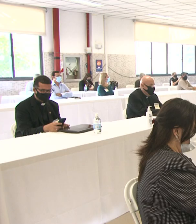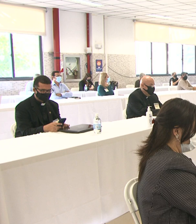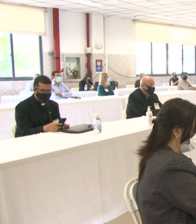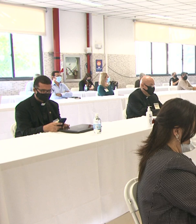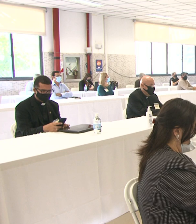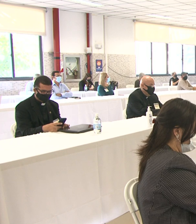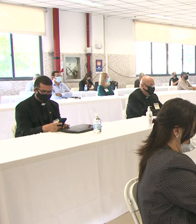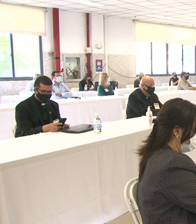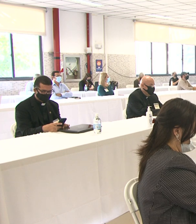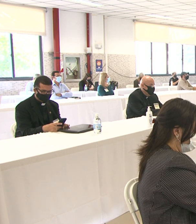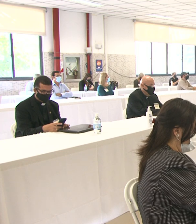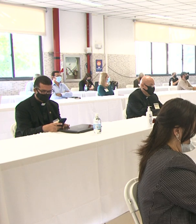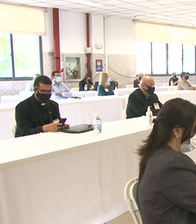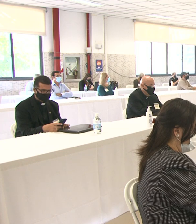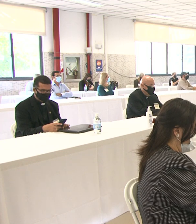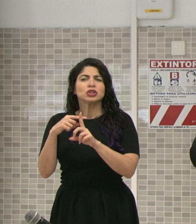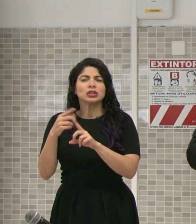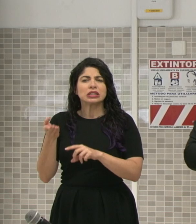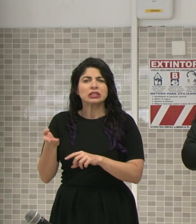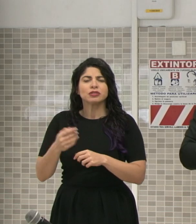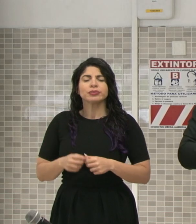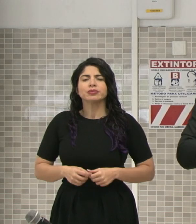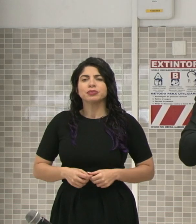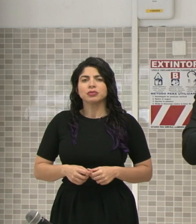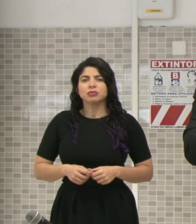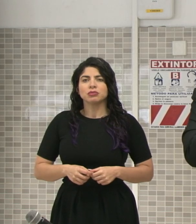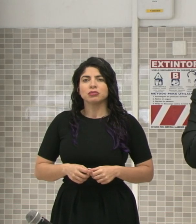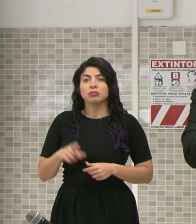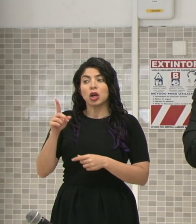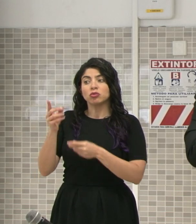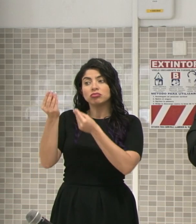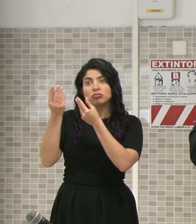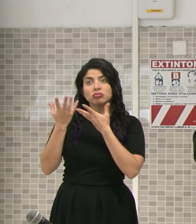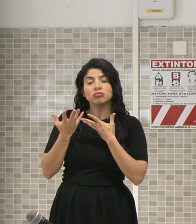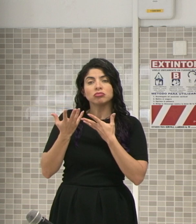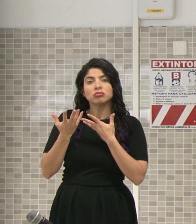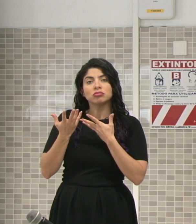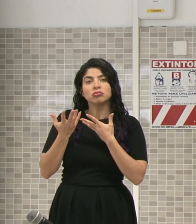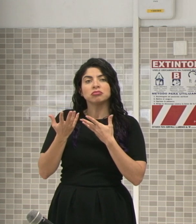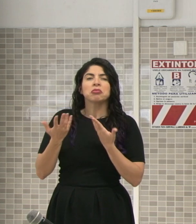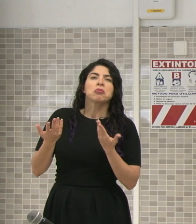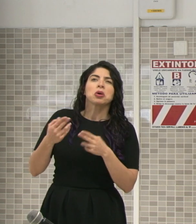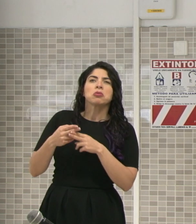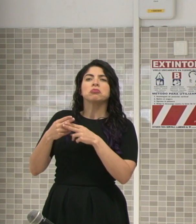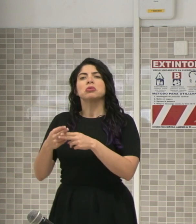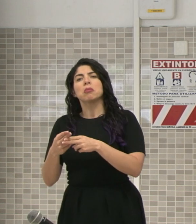Otro indicador positivo, que es un indicador de, llamémosle,